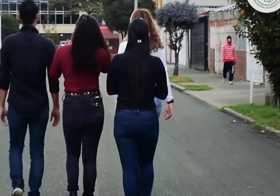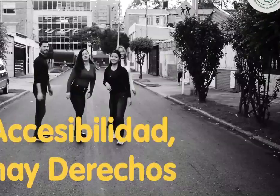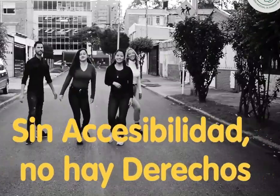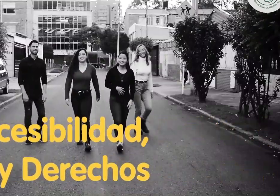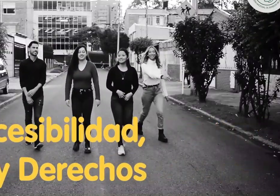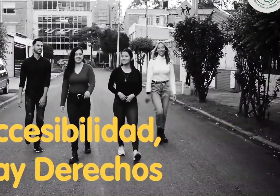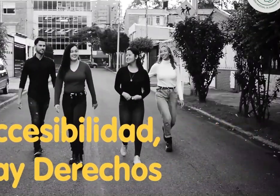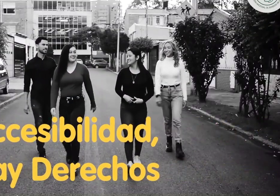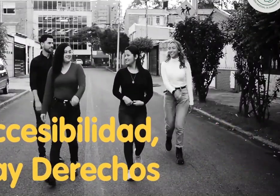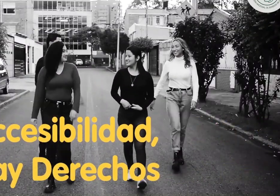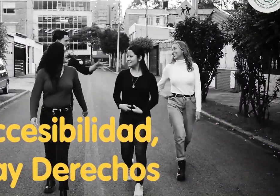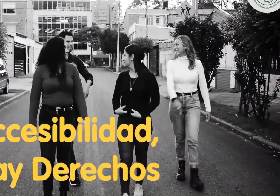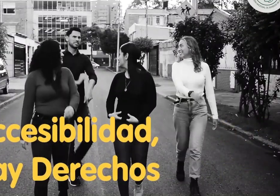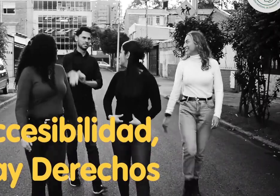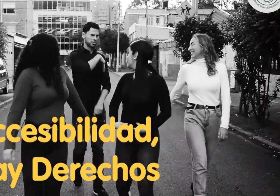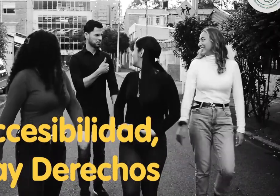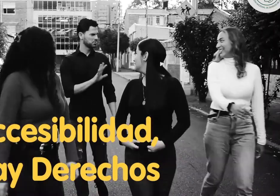Sin accesibilidad no hay derechos.